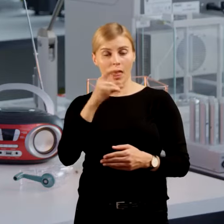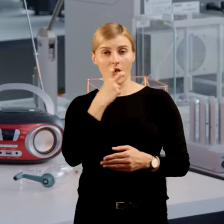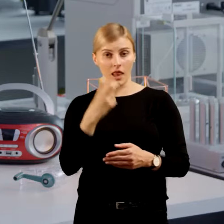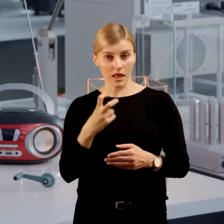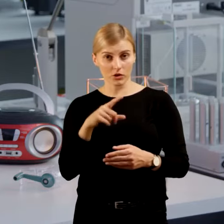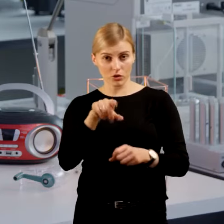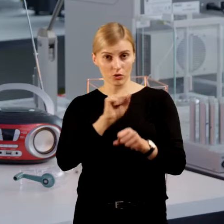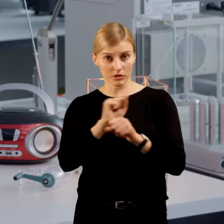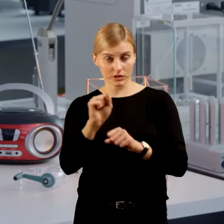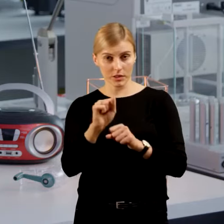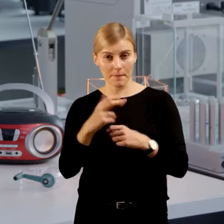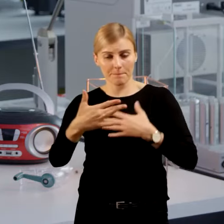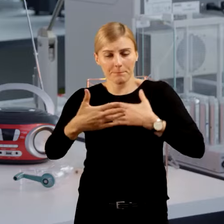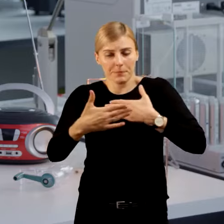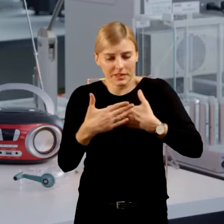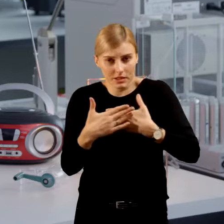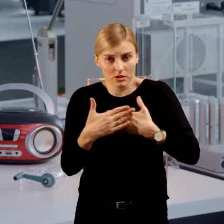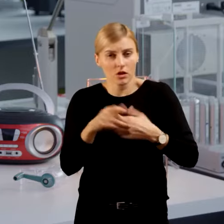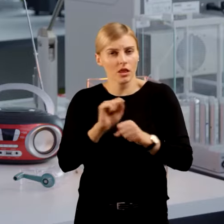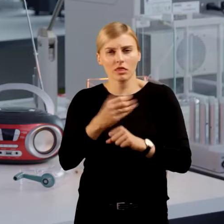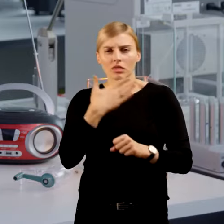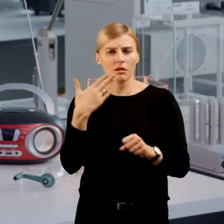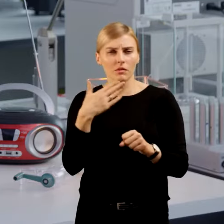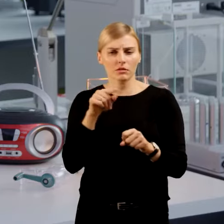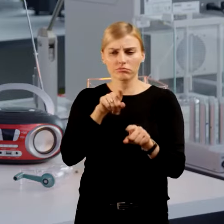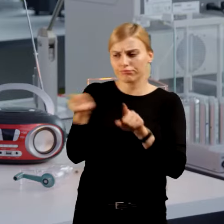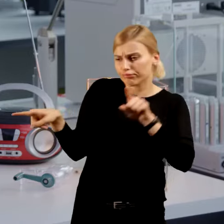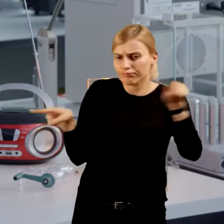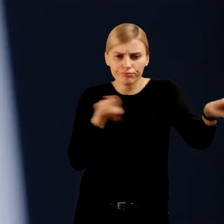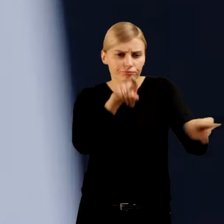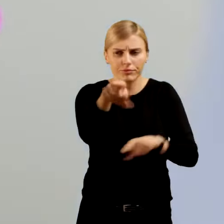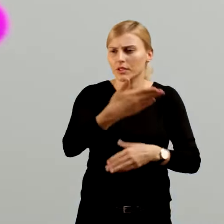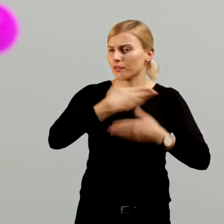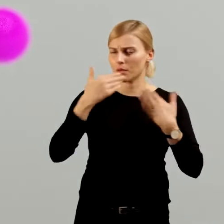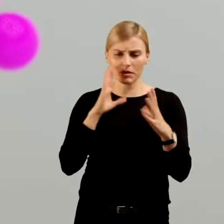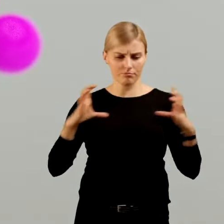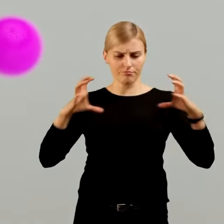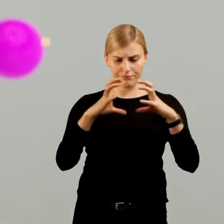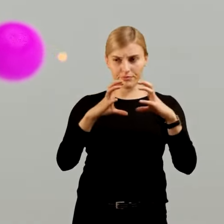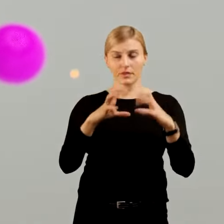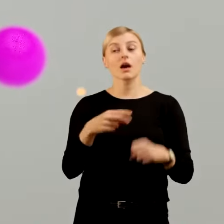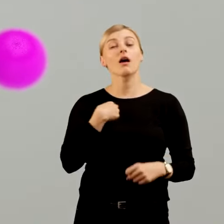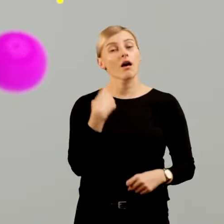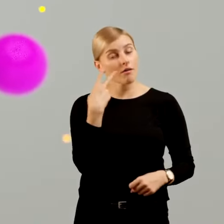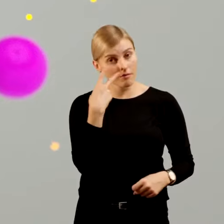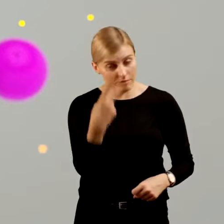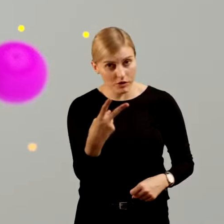jądra atomowego i nie przemieszczały się pomiędzy sąsiednimi atomami. Tutaj widzimy, że pomiędzy